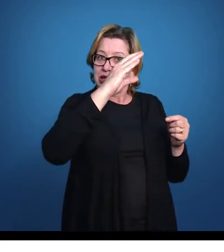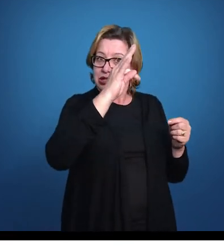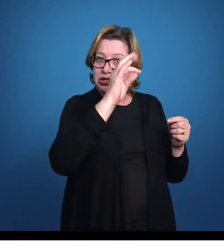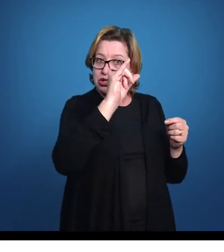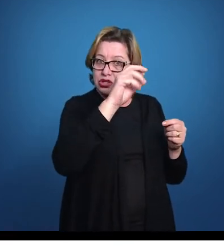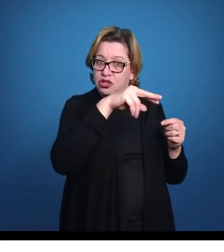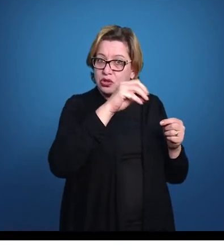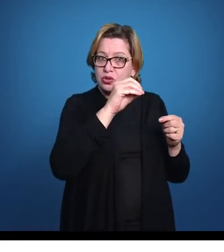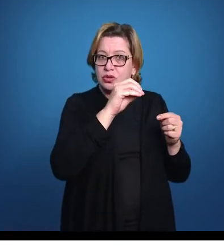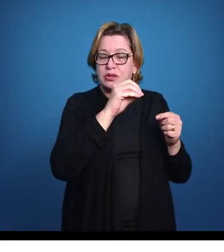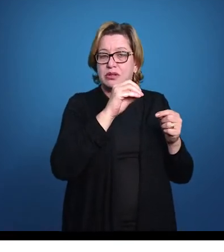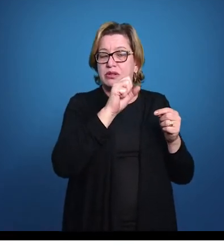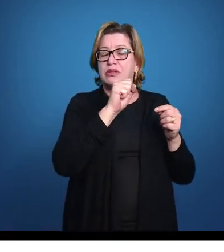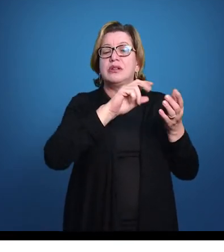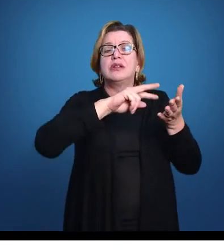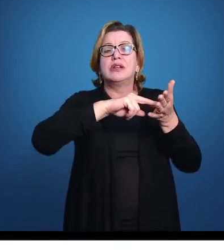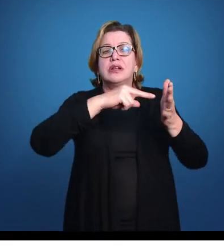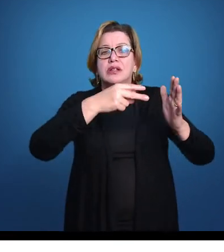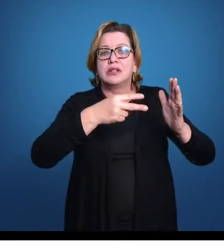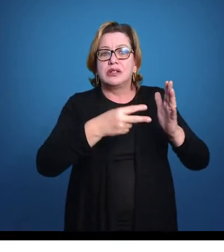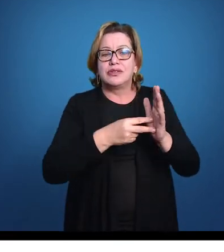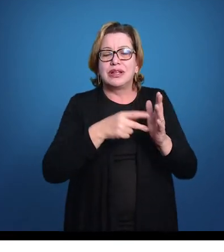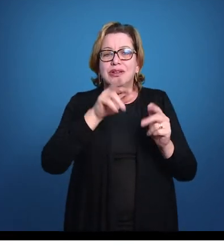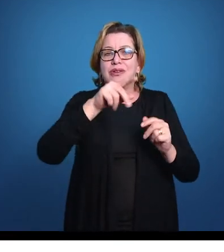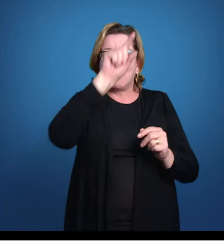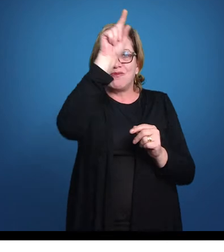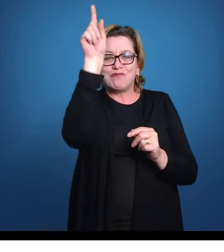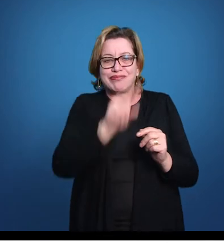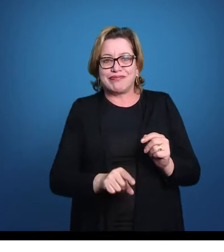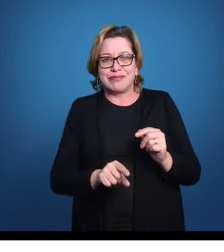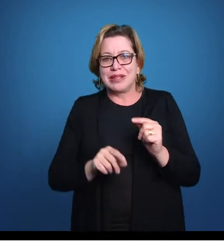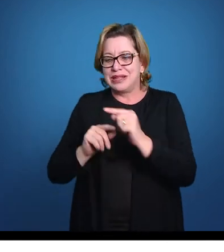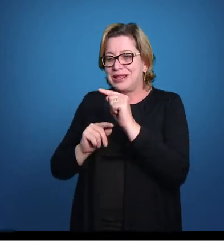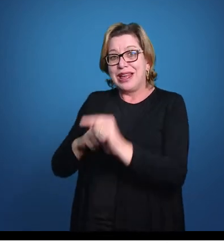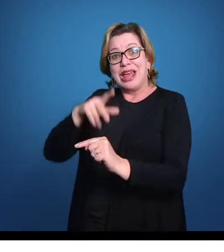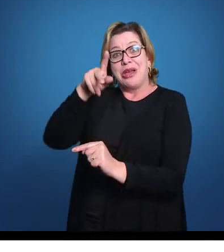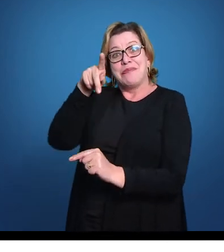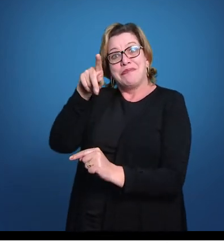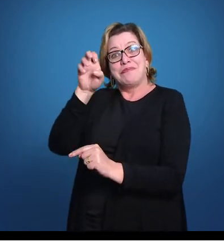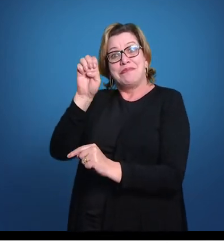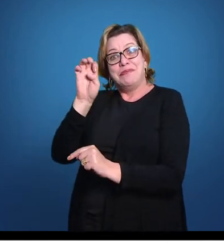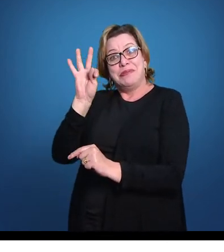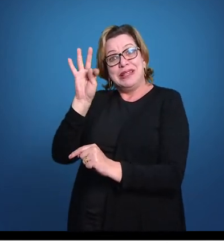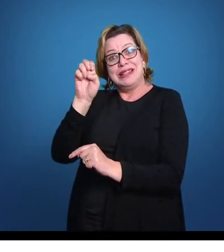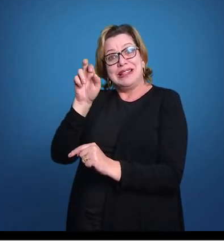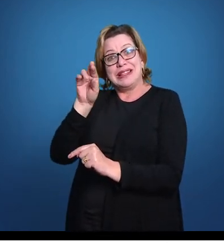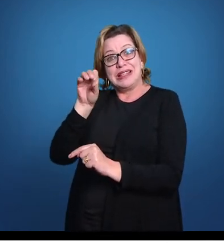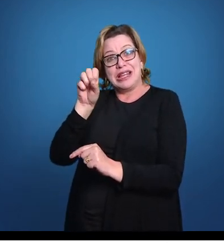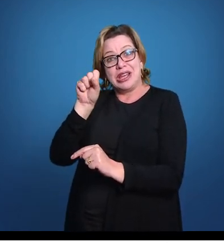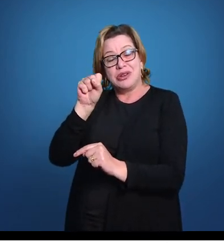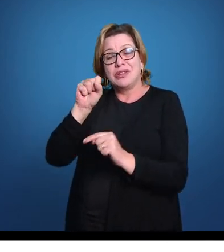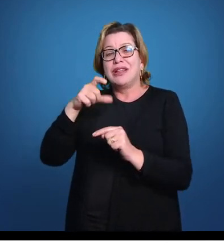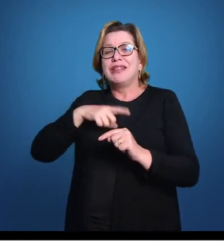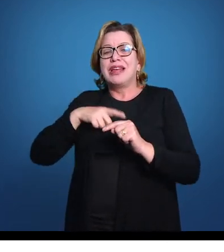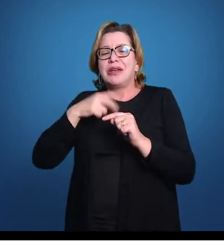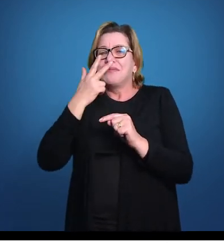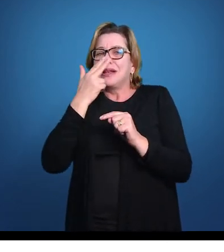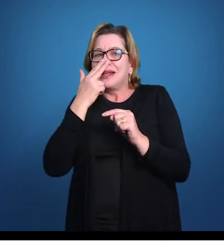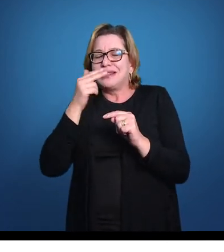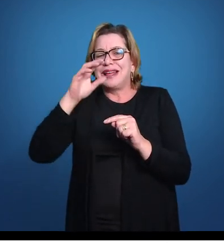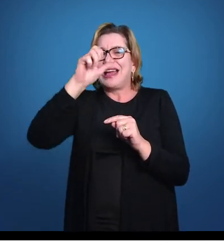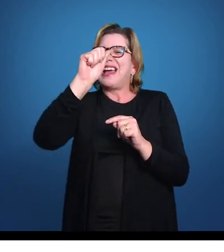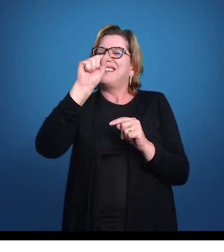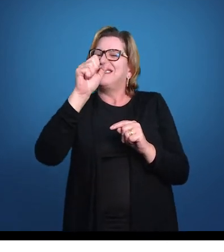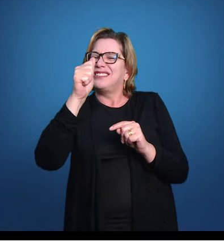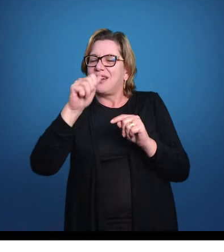vamos dividir. Actinus significa raios, e pteros, asa, asa ou nadadeira. Asa ou